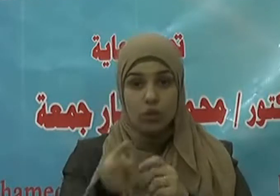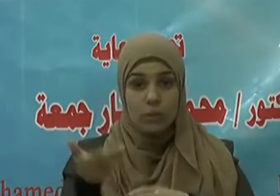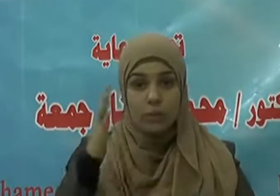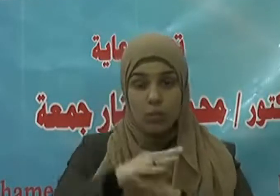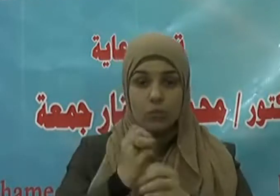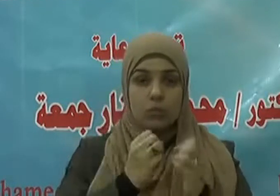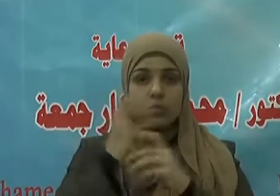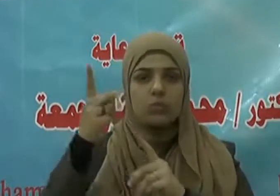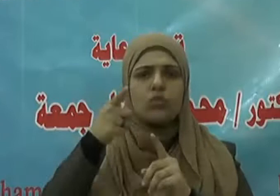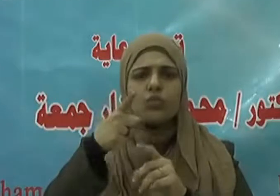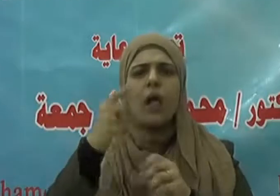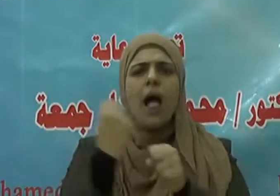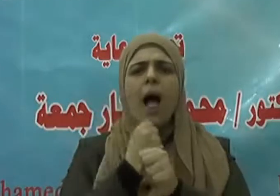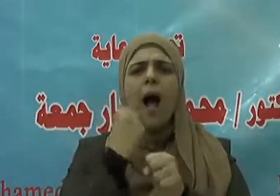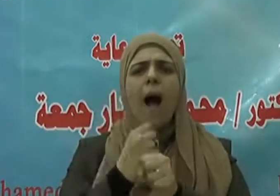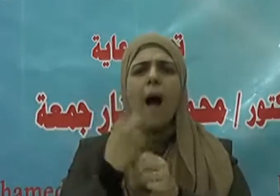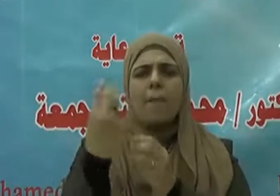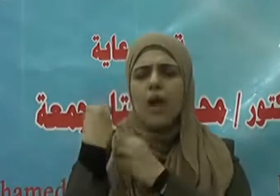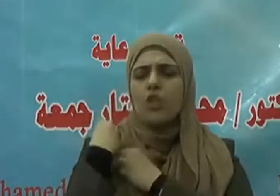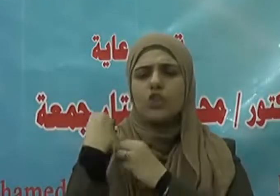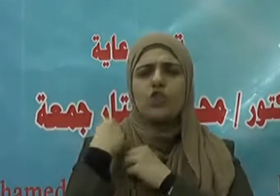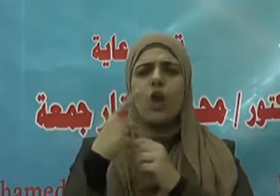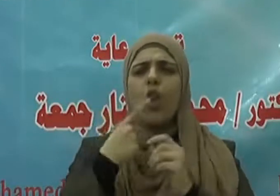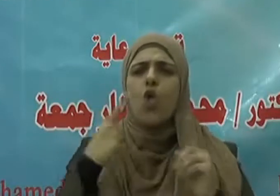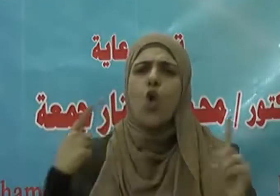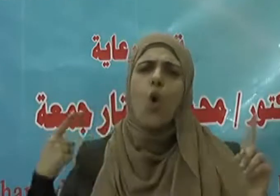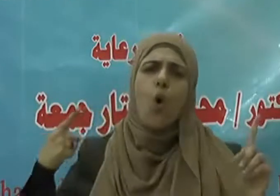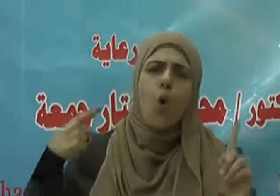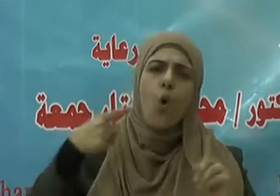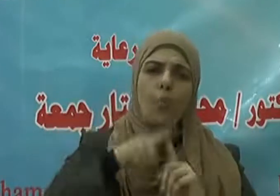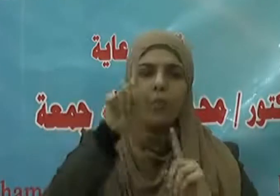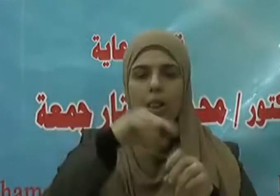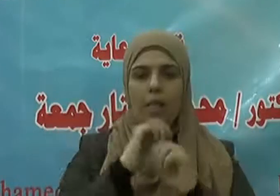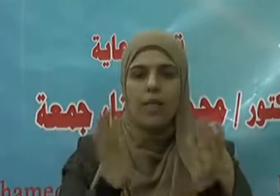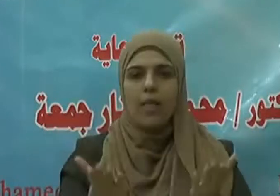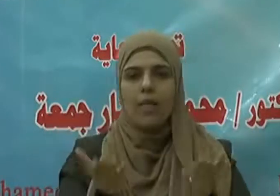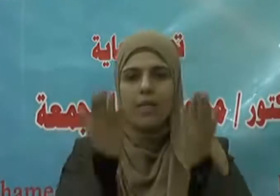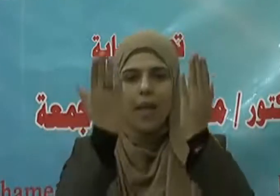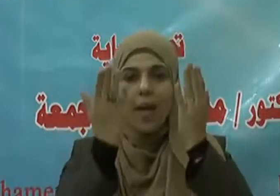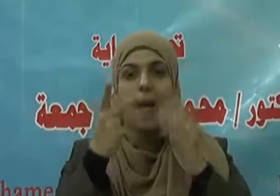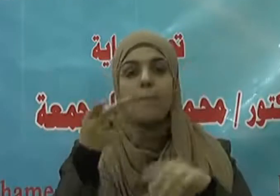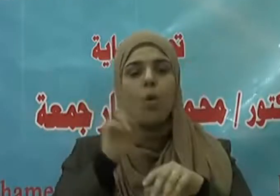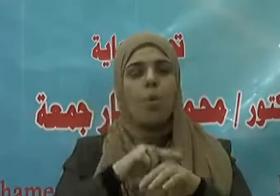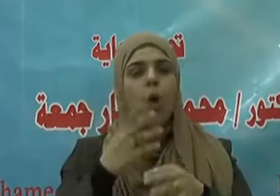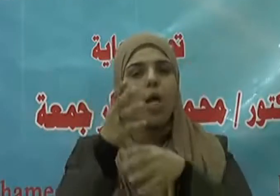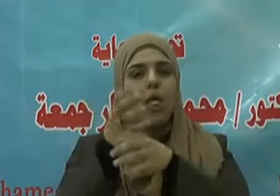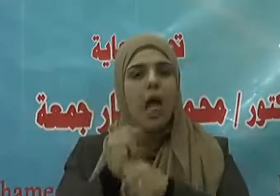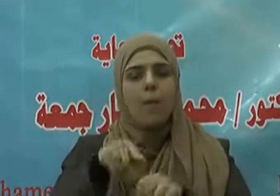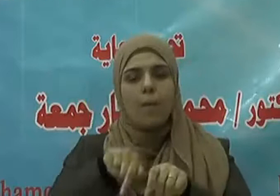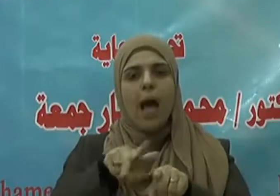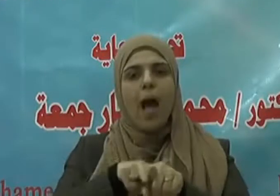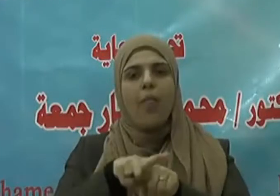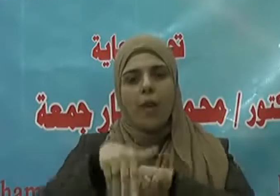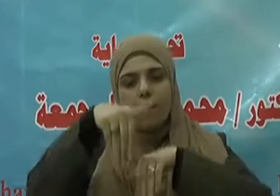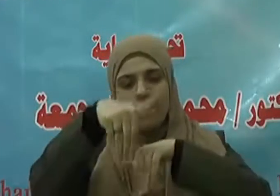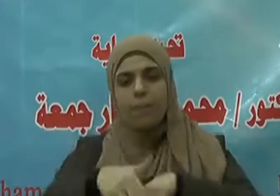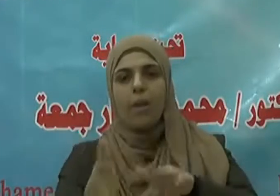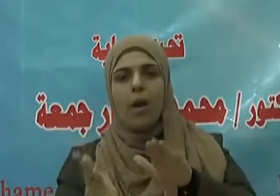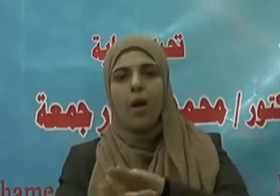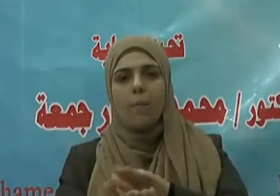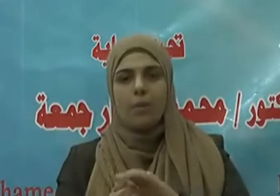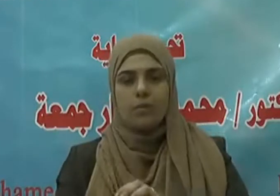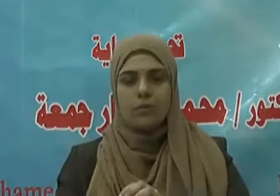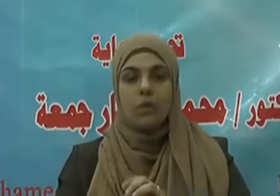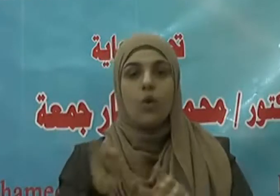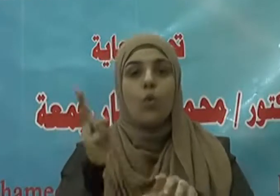حيث يقول الحق سبحانه وتعالى وتعاونوا على البر والتقوى